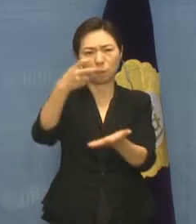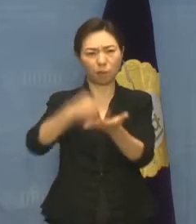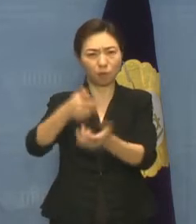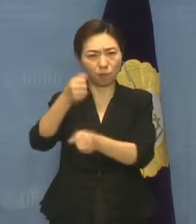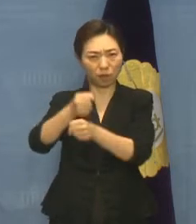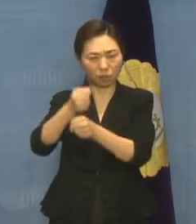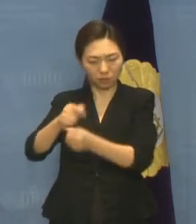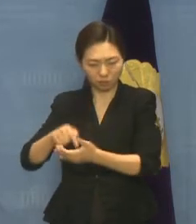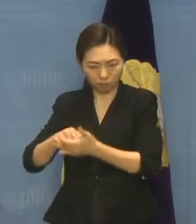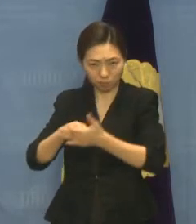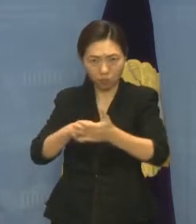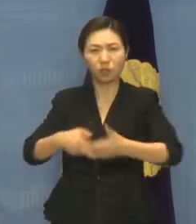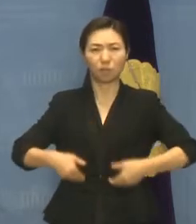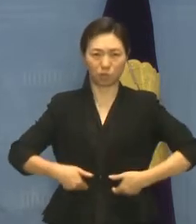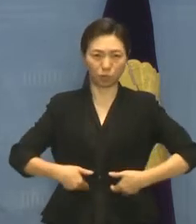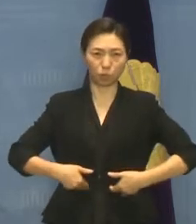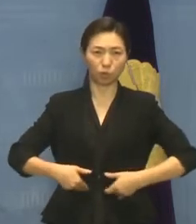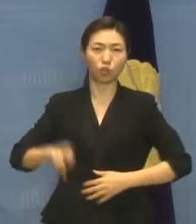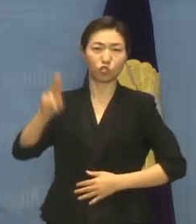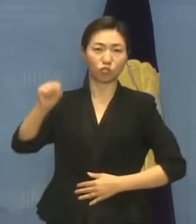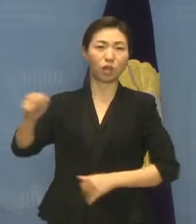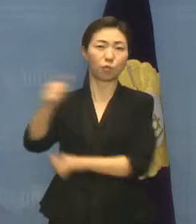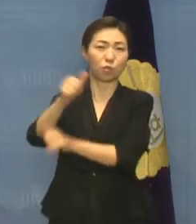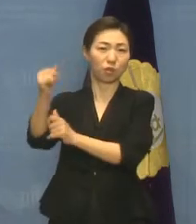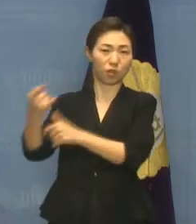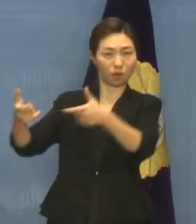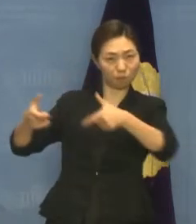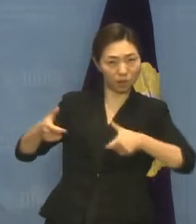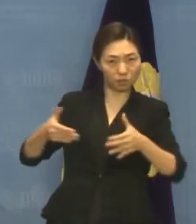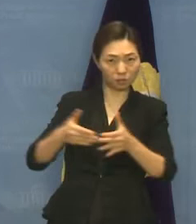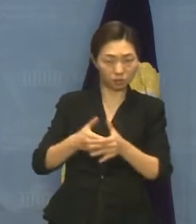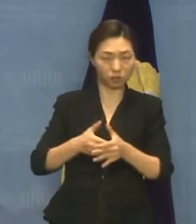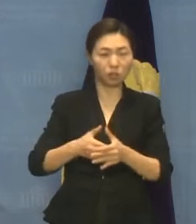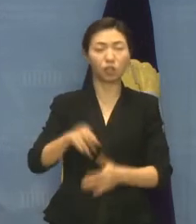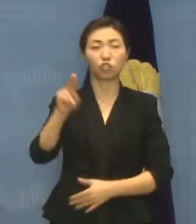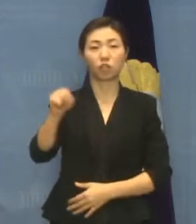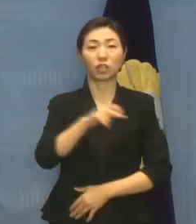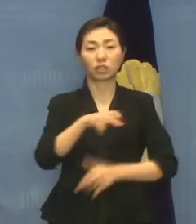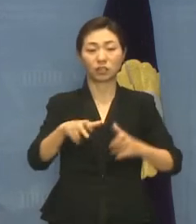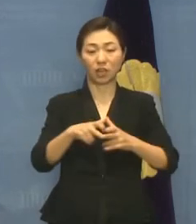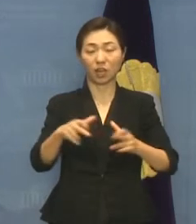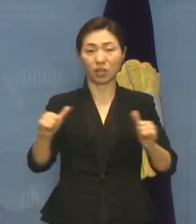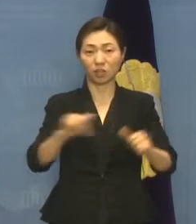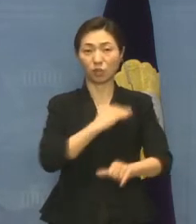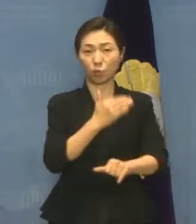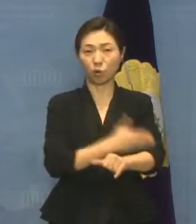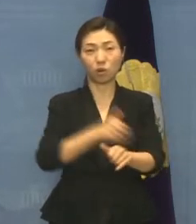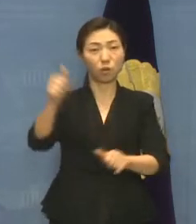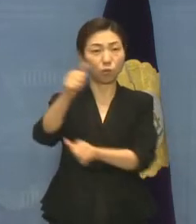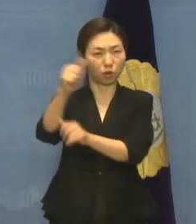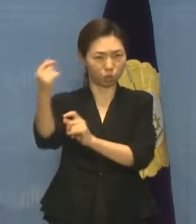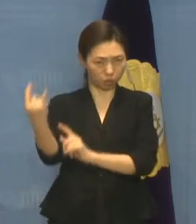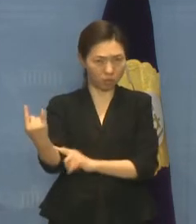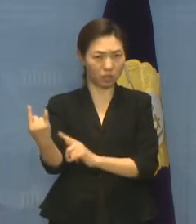권고했습니다. 아울러 유엔장애인권리위원회는 이번 최종견회에서도